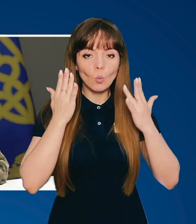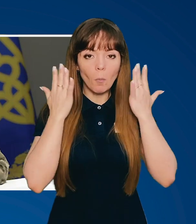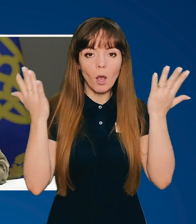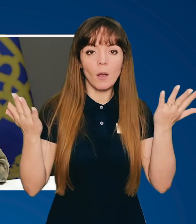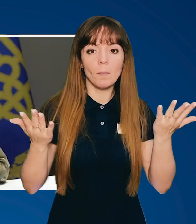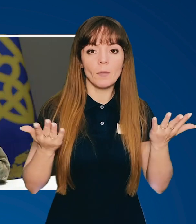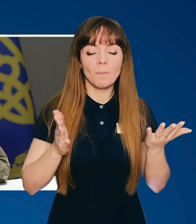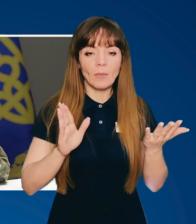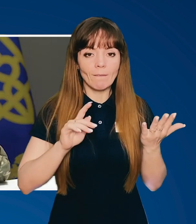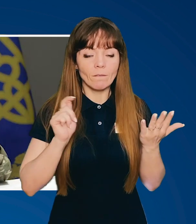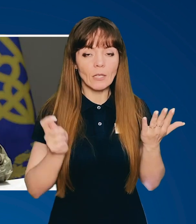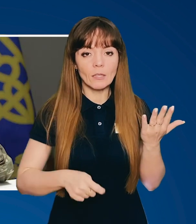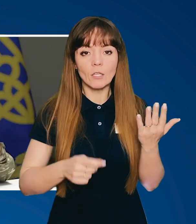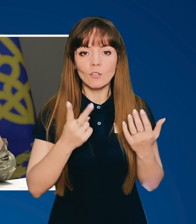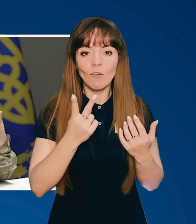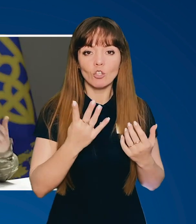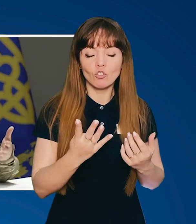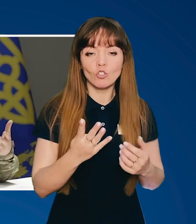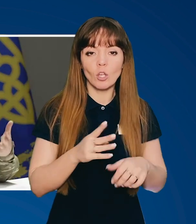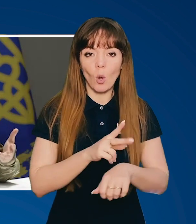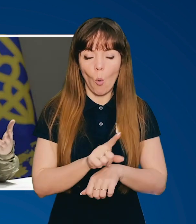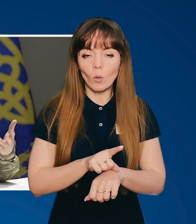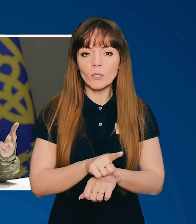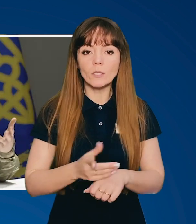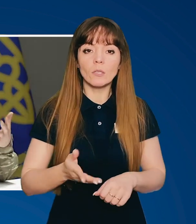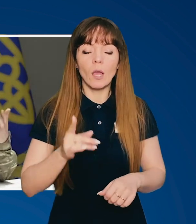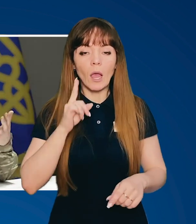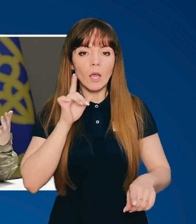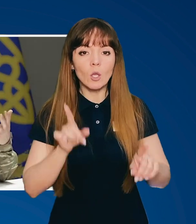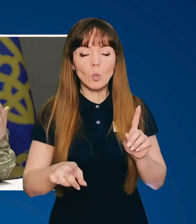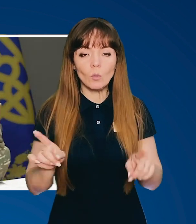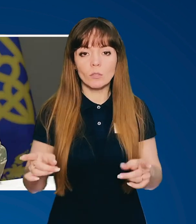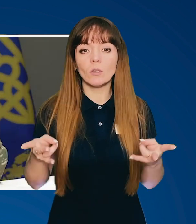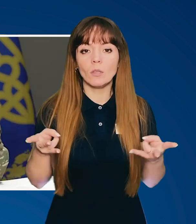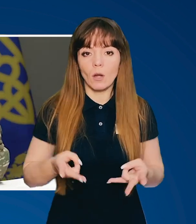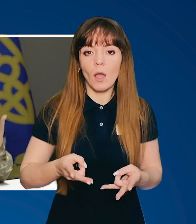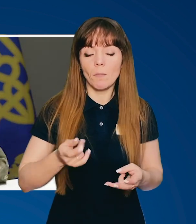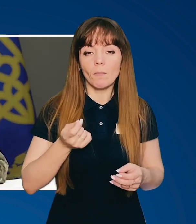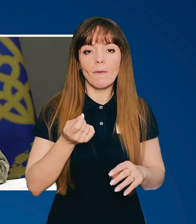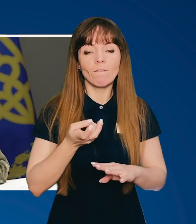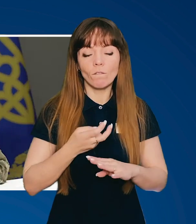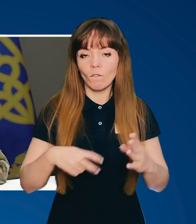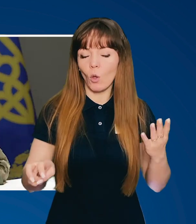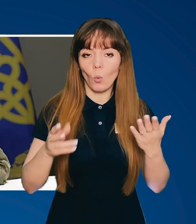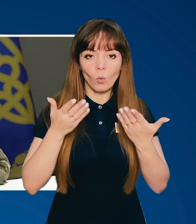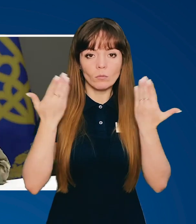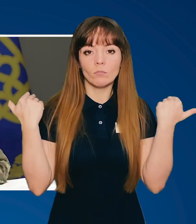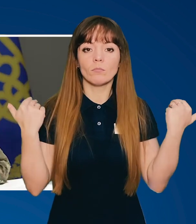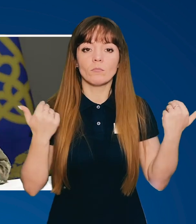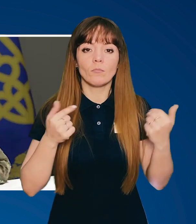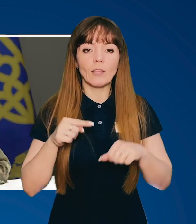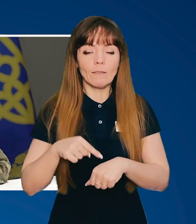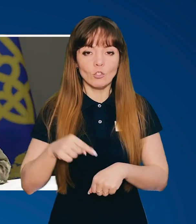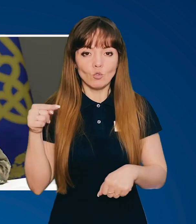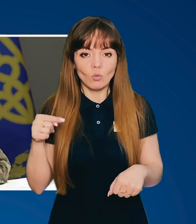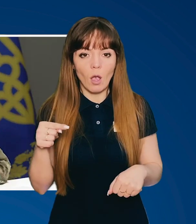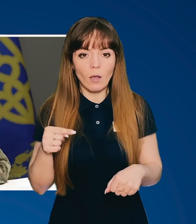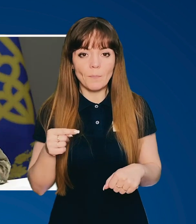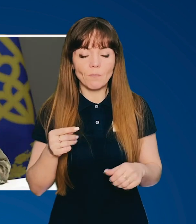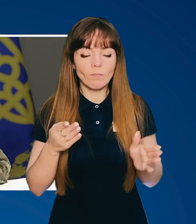думками в війні 24 години. Іноді треба виходити з цього відчуття